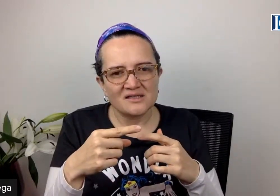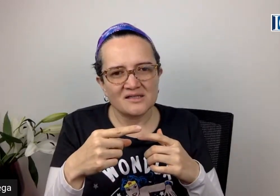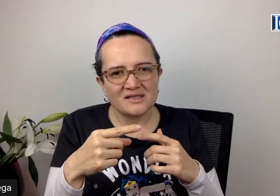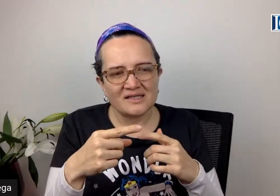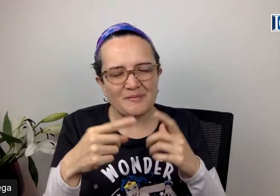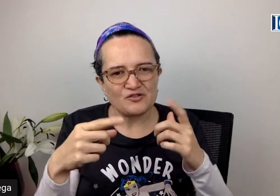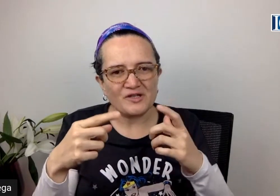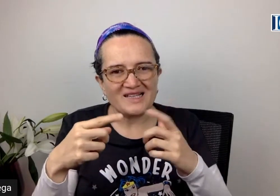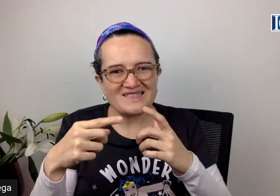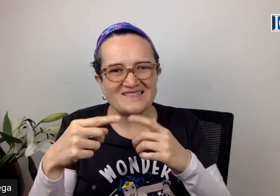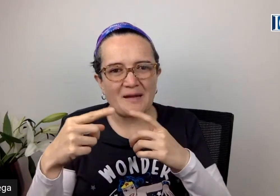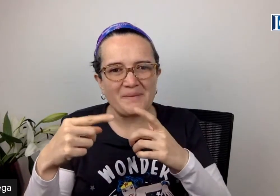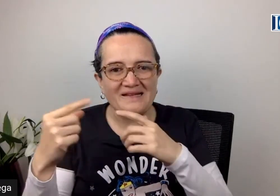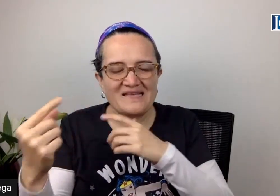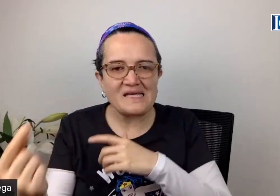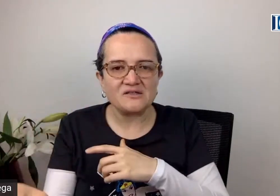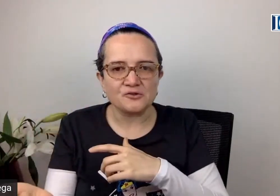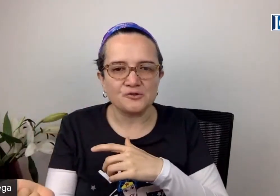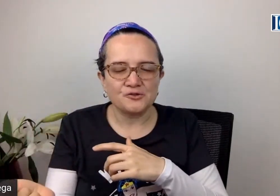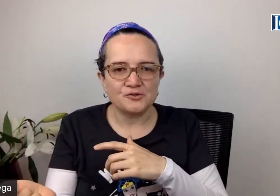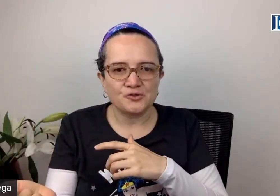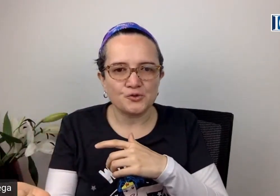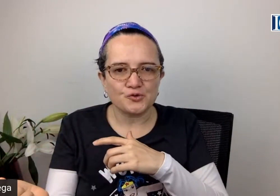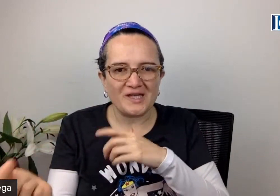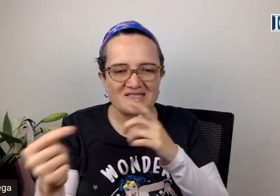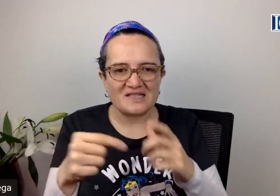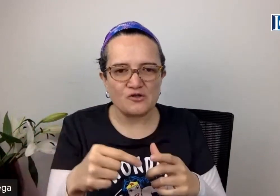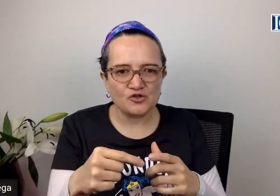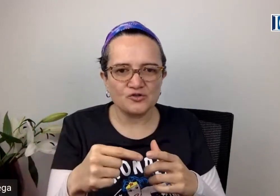la persona que se está perdiendo de este gozo,